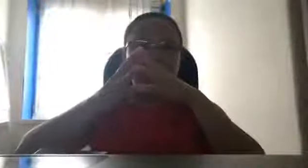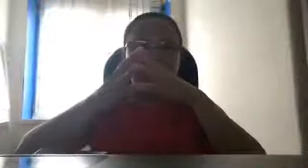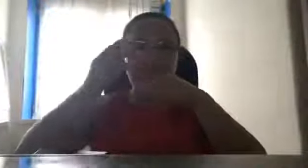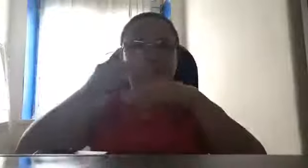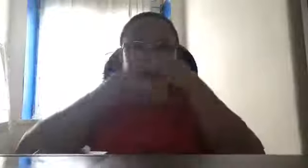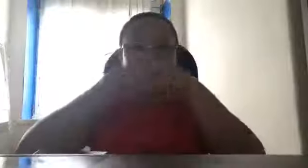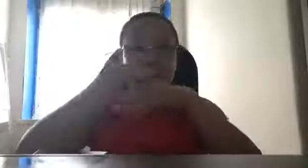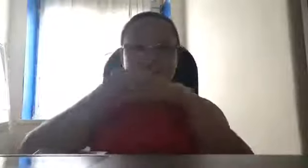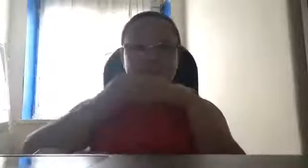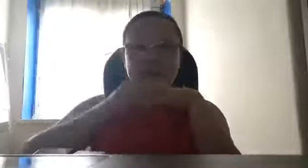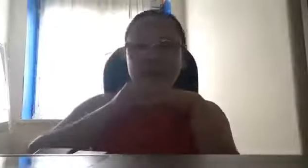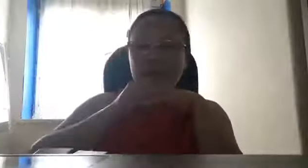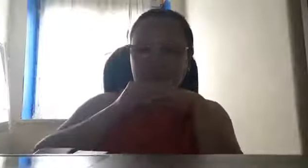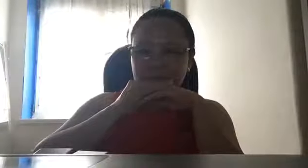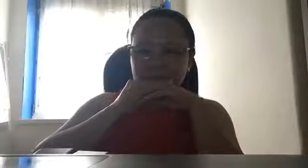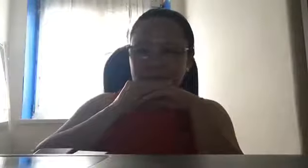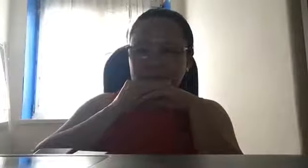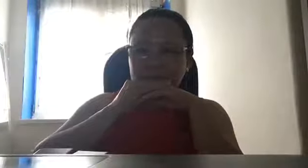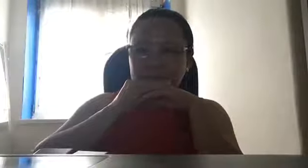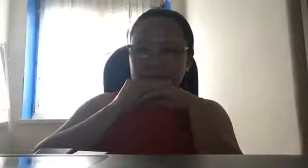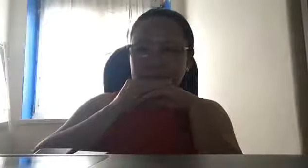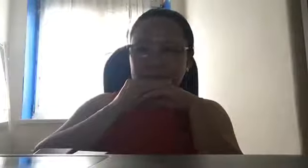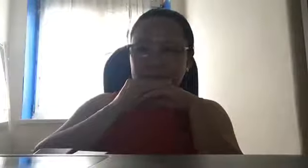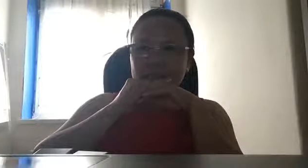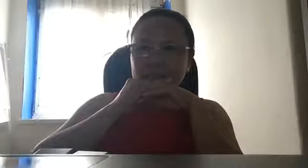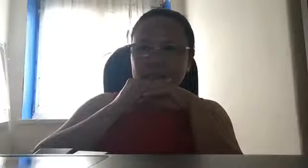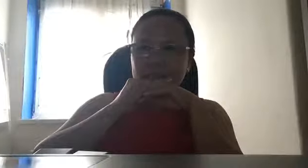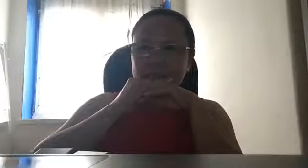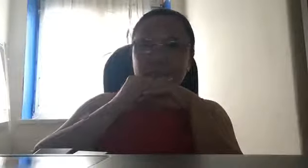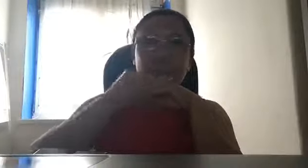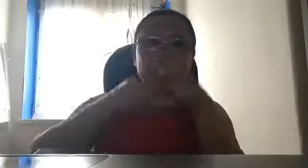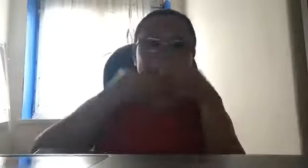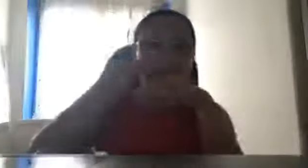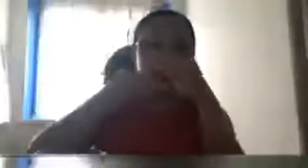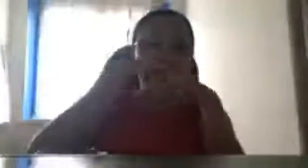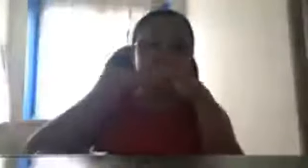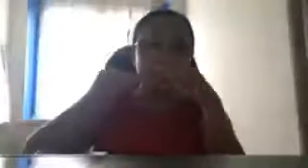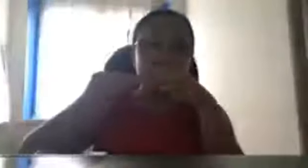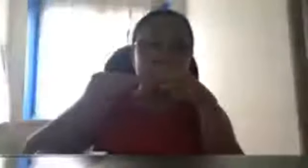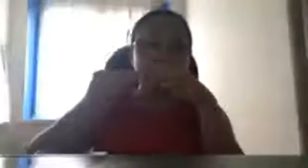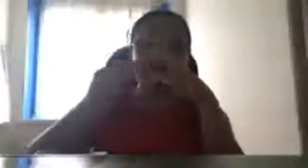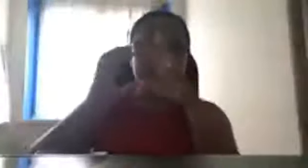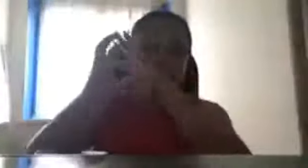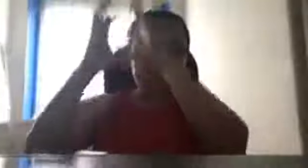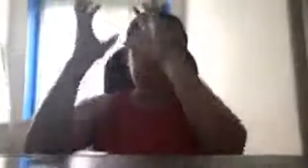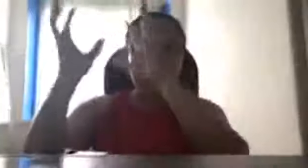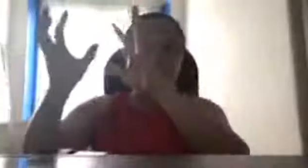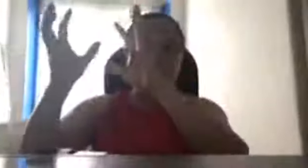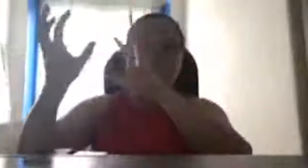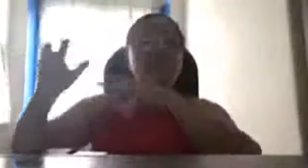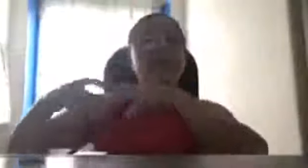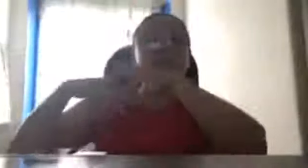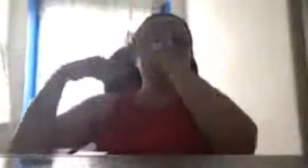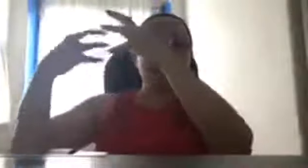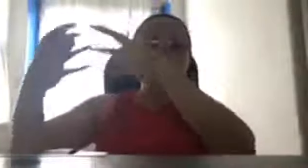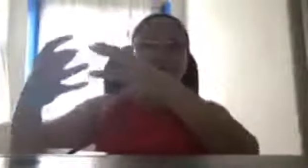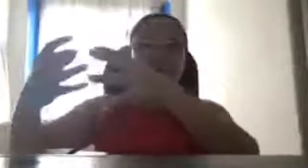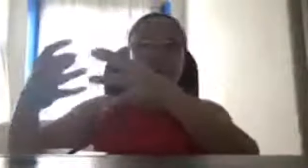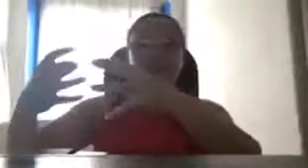katulad kami, mga, ah, student councils kami. Kumbaga kami yung, kami